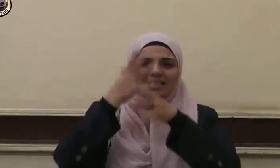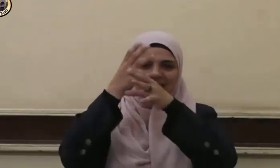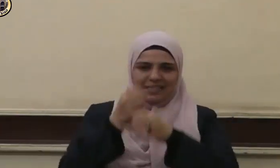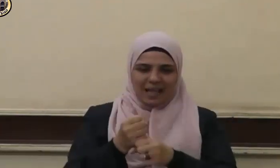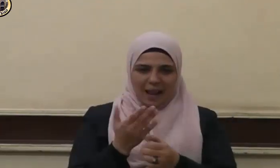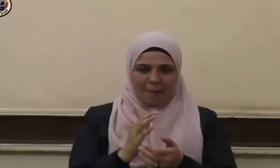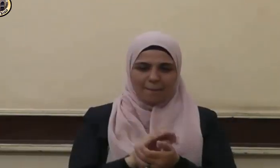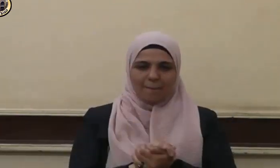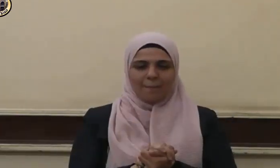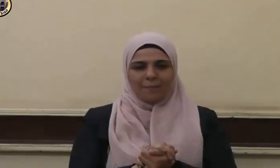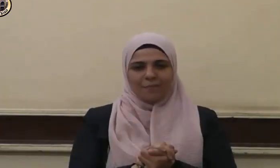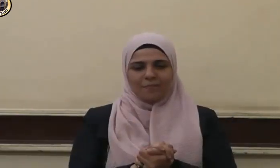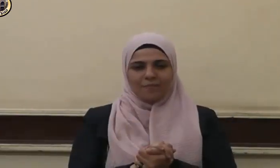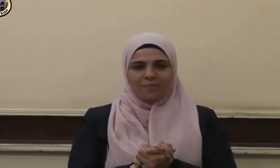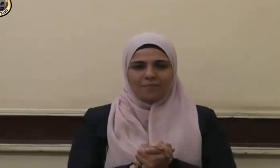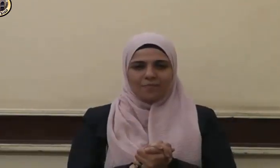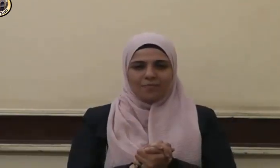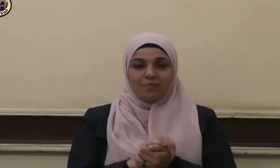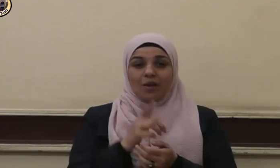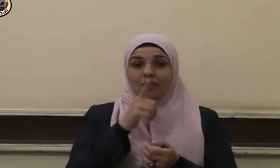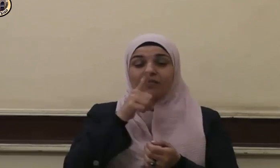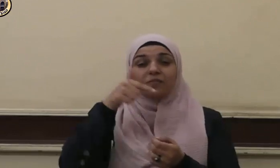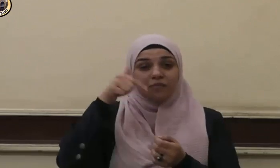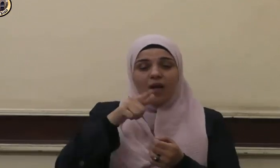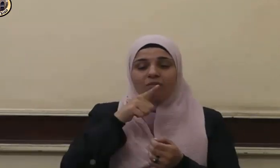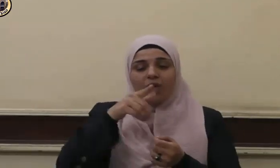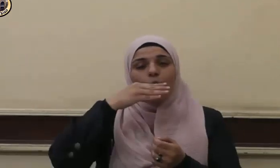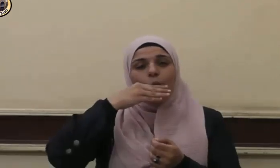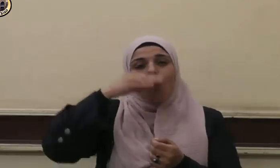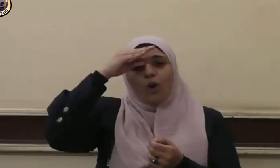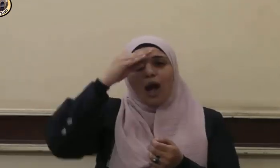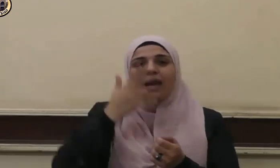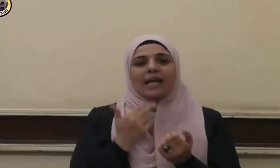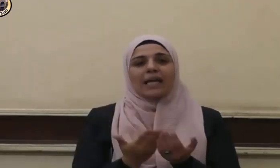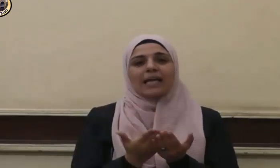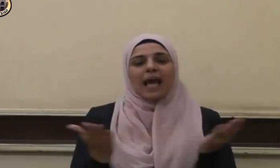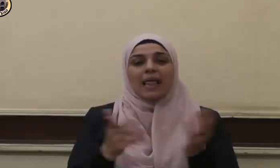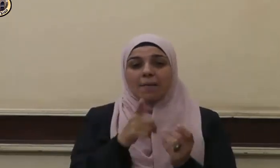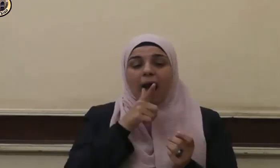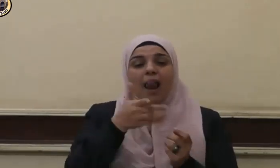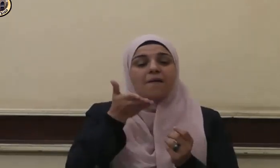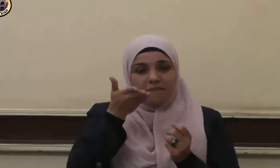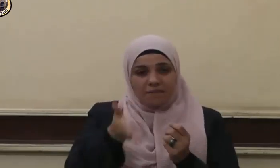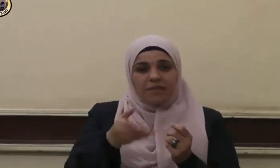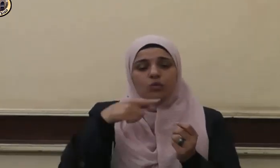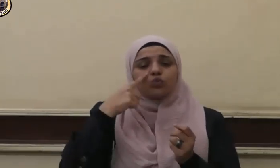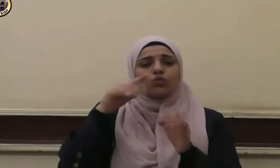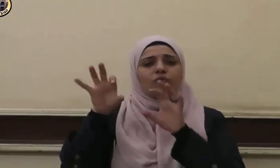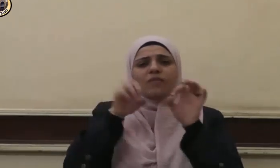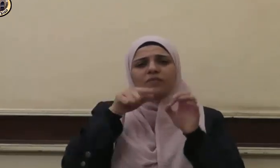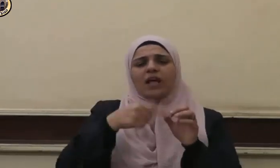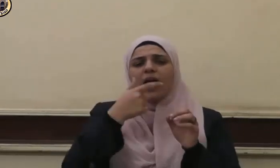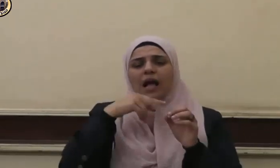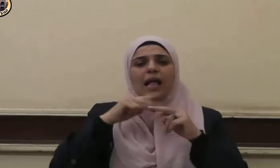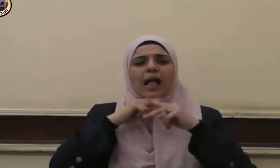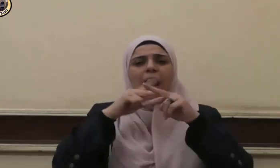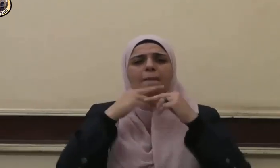عليه السلام وقد ذكر الكرآن الكريم لنا ذلك في الحديث